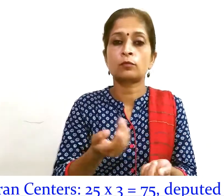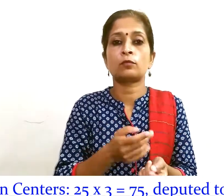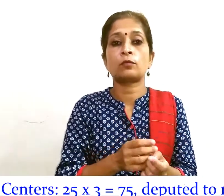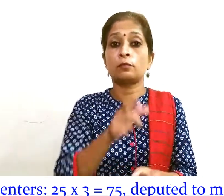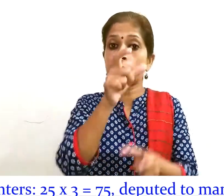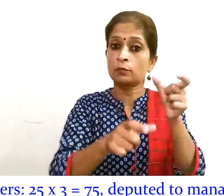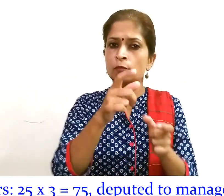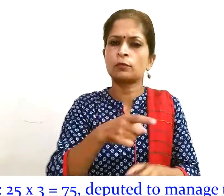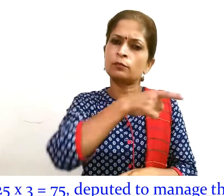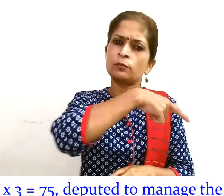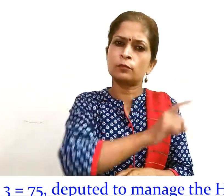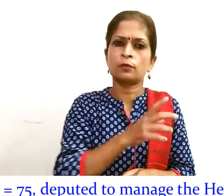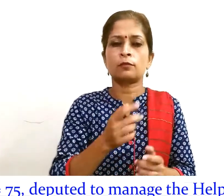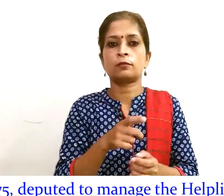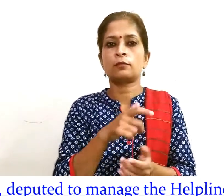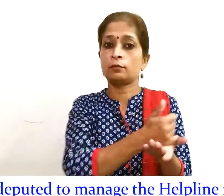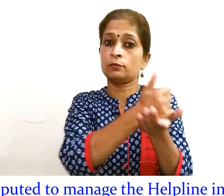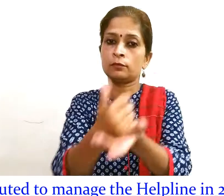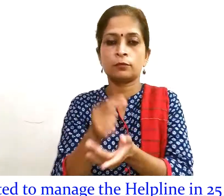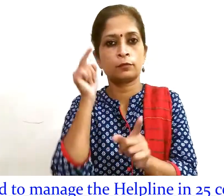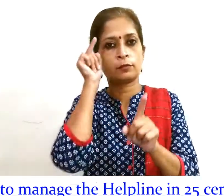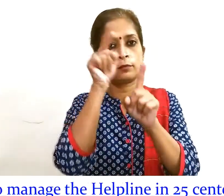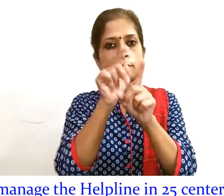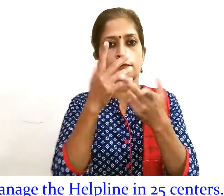स्वेच्छा सेवा हेतु सहमती प्रदान की हैं.